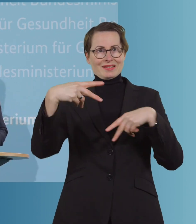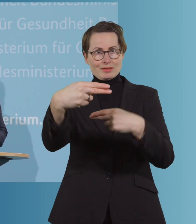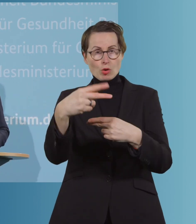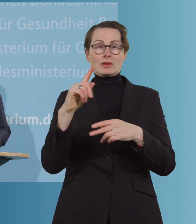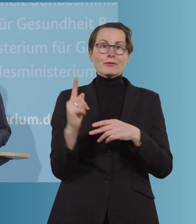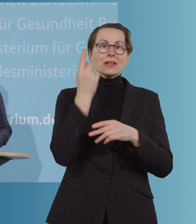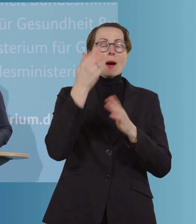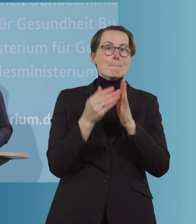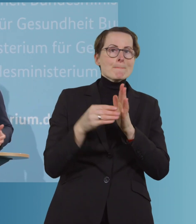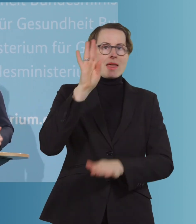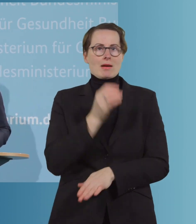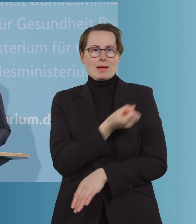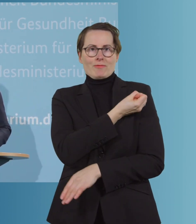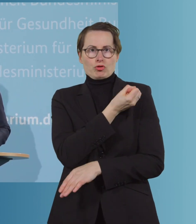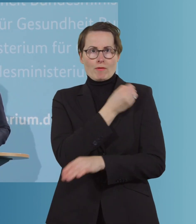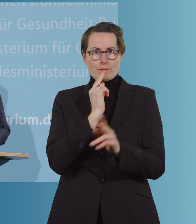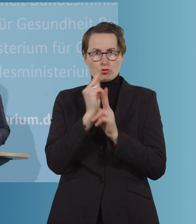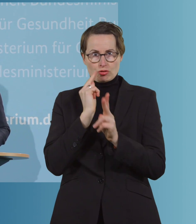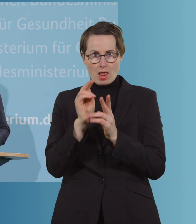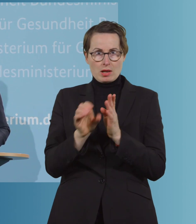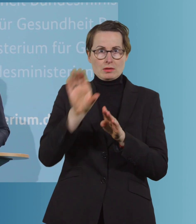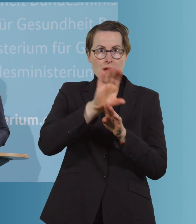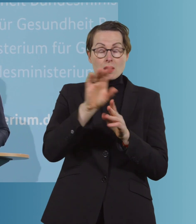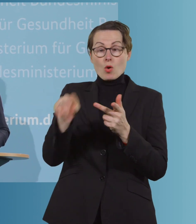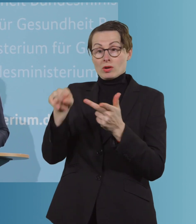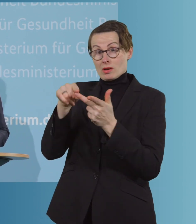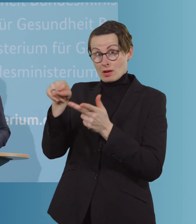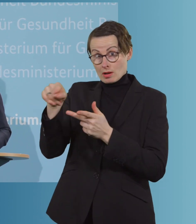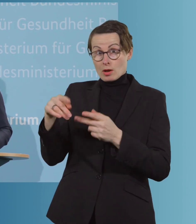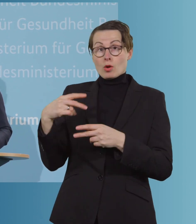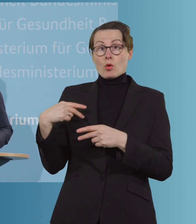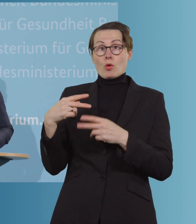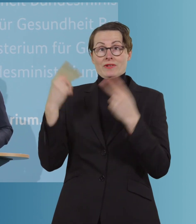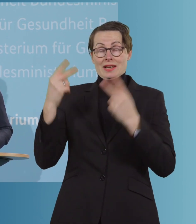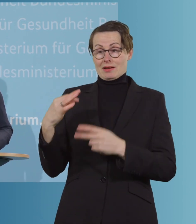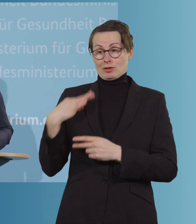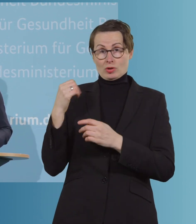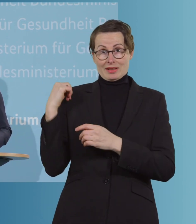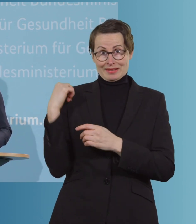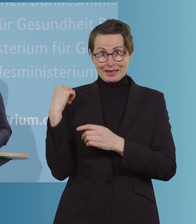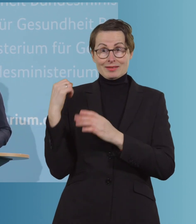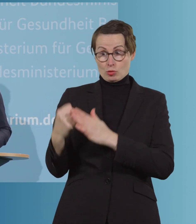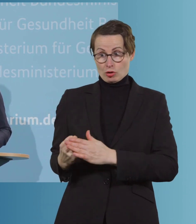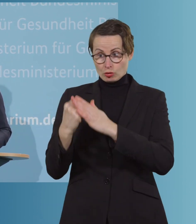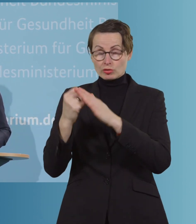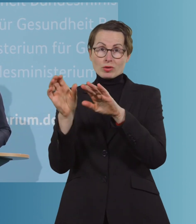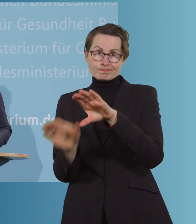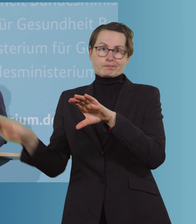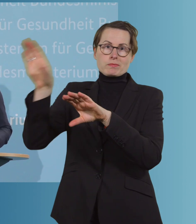bestellen und wir stocken das Unterstützungsprogramm für den öffentlichen Gesundheitsdienst auf. Zu den Corona-Prämien. Auch die